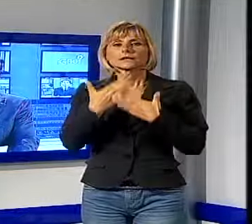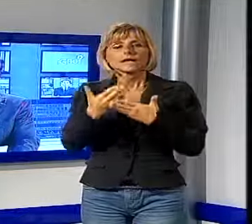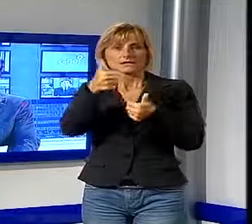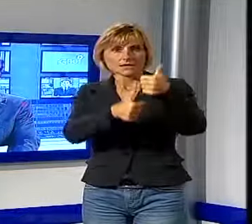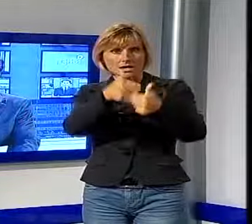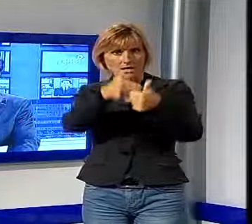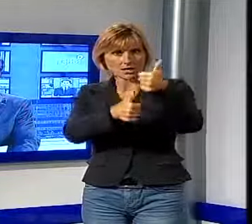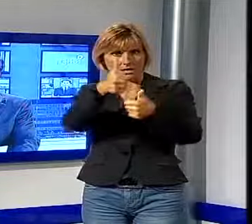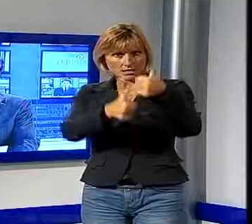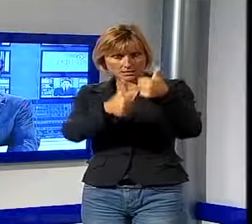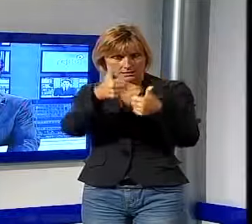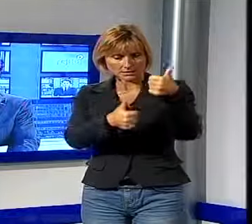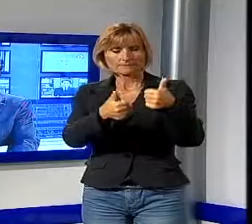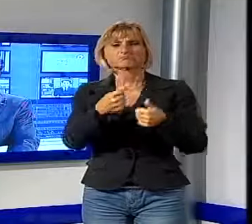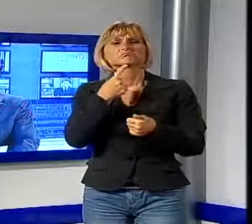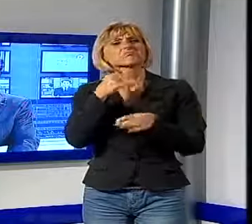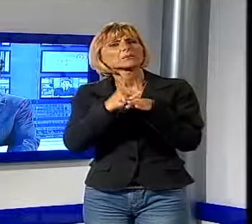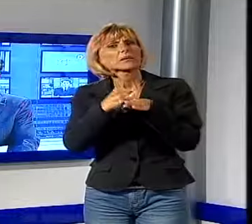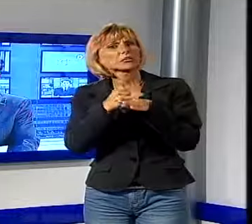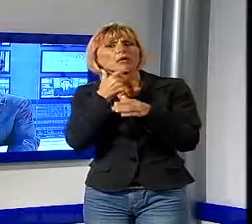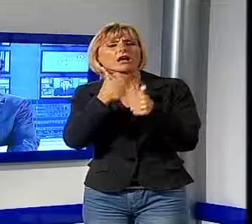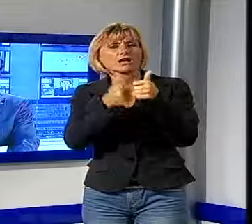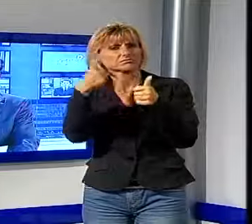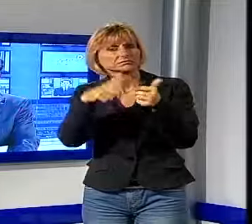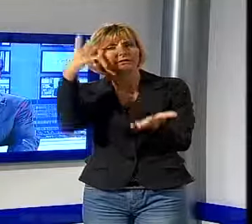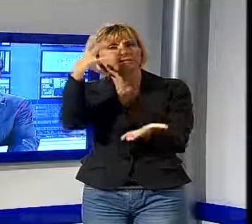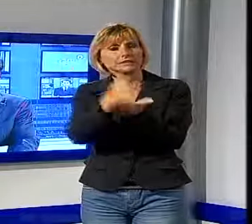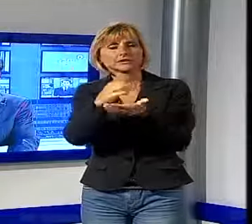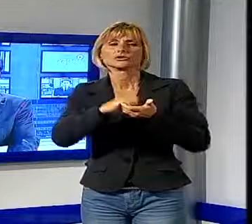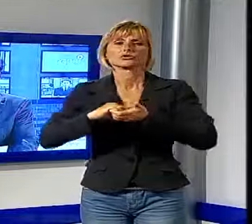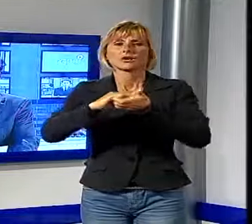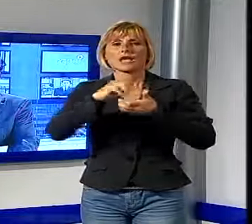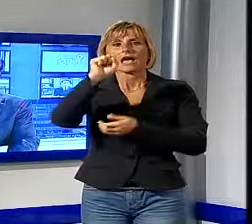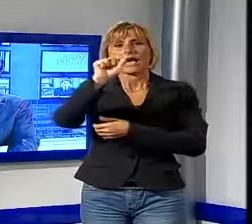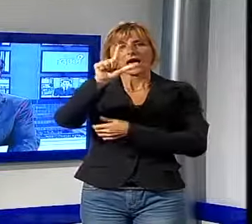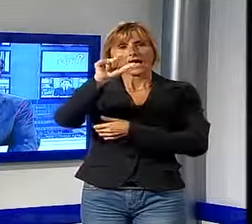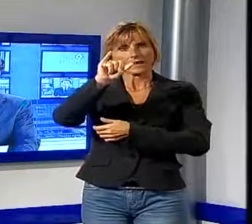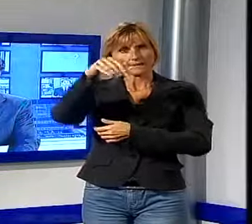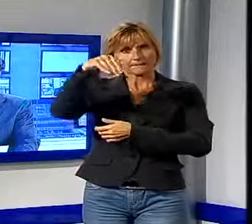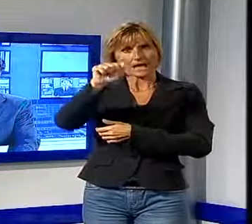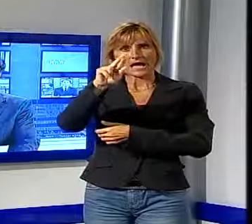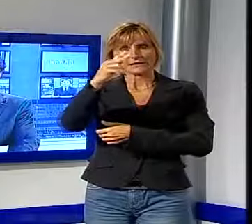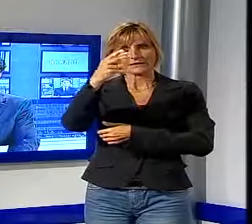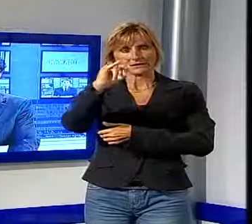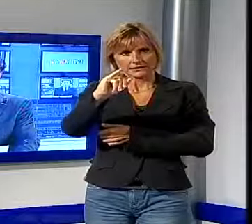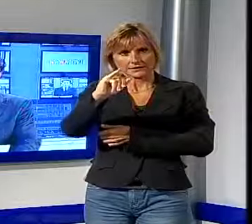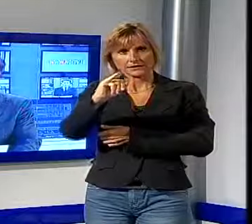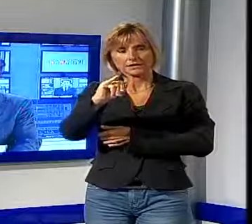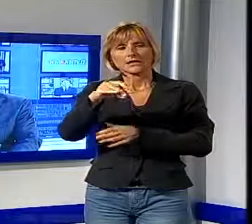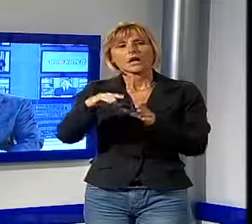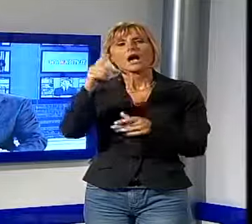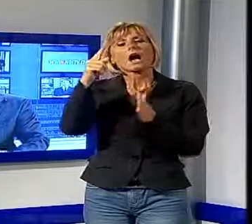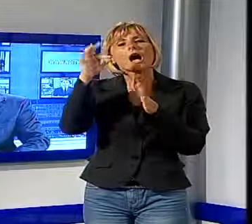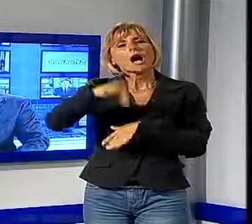gara, in particolare gara che è stata vinta dalla società Alimarti per un canone annuo pari a